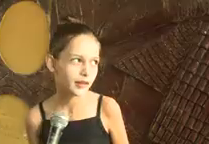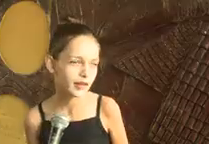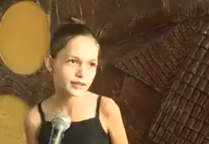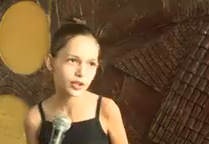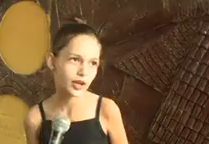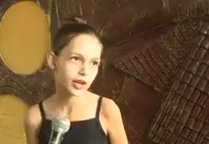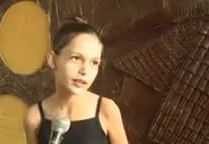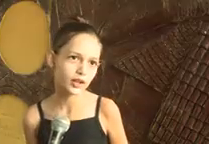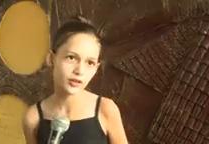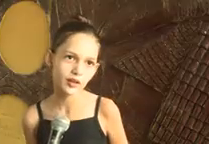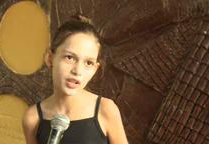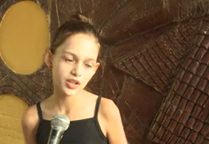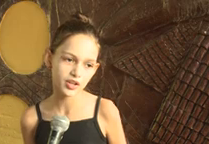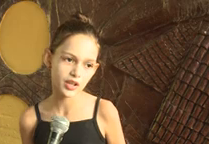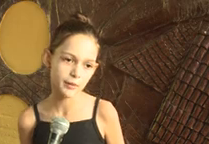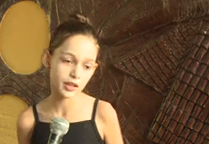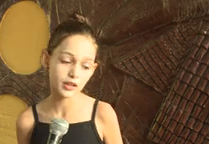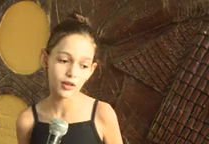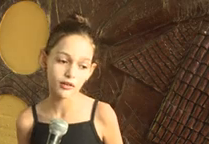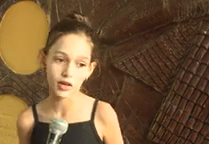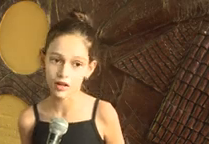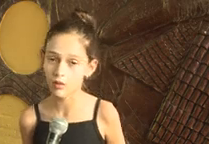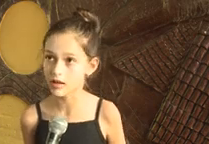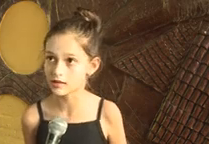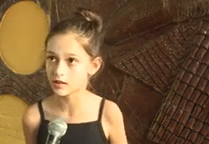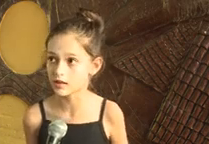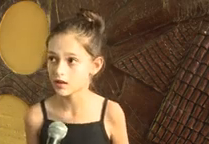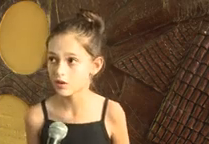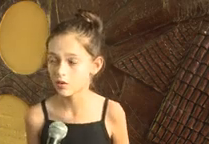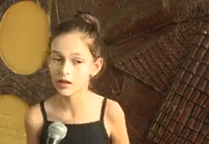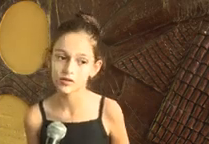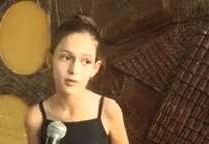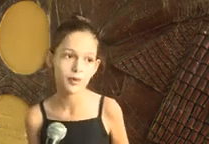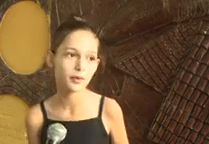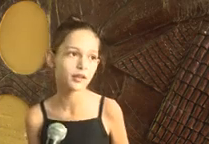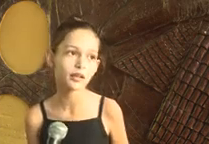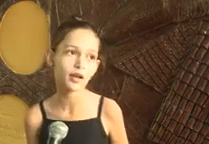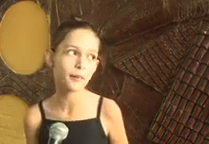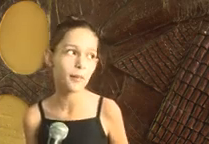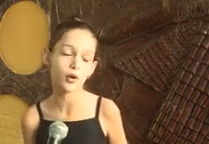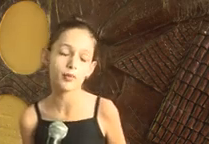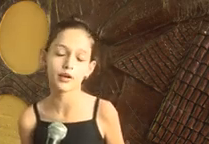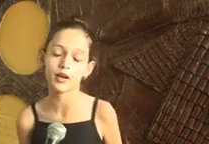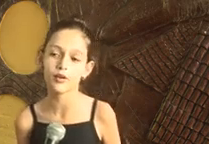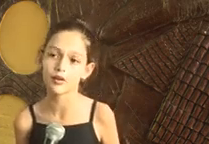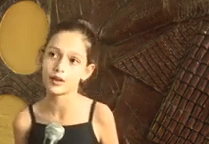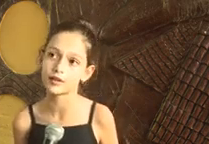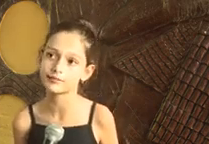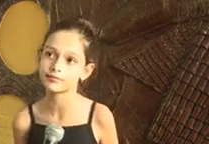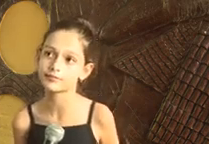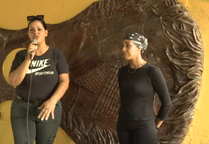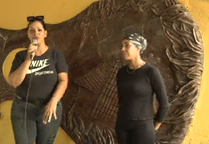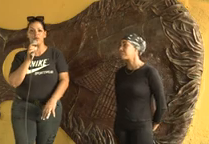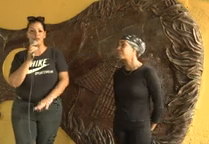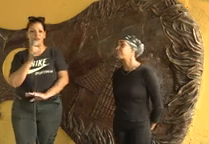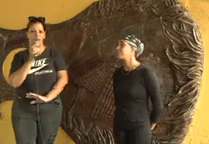Aprendí la canción que canten los niños y he aprendido a hablar lengua de señas, una cosa muy importante que es me puedo comunicar con ella. Yo estoy